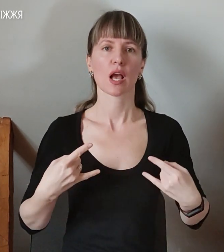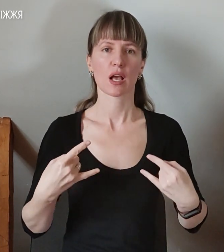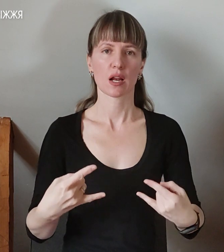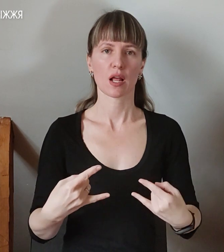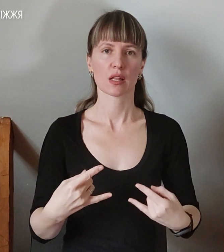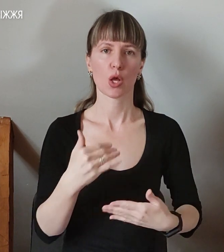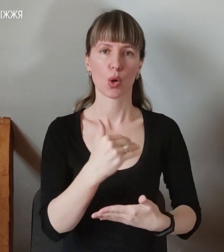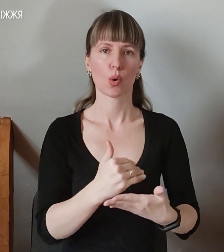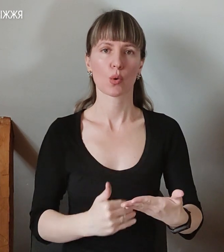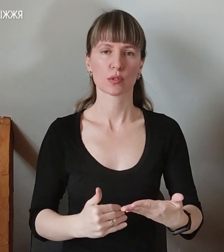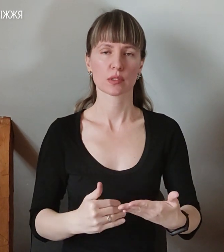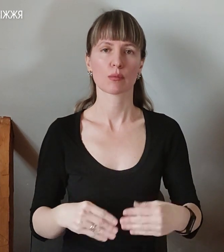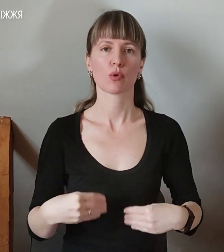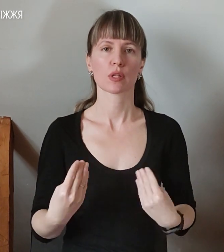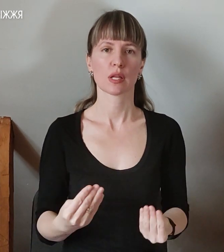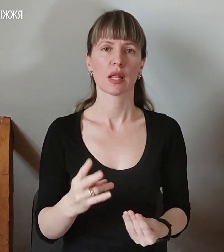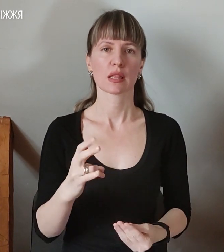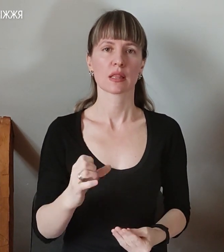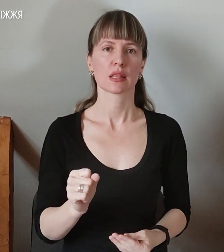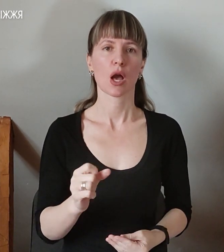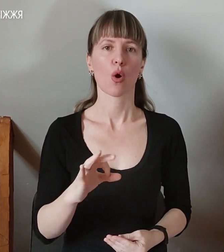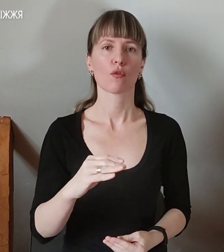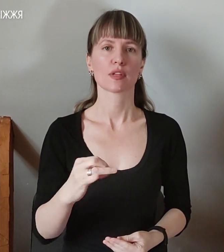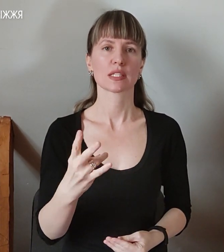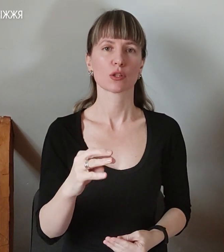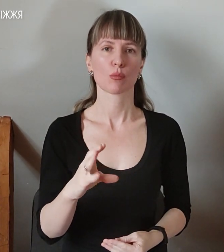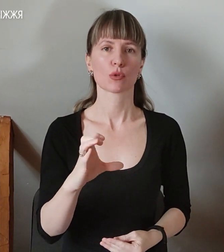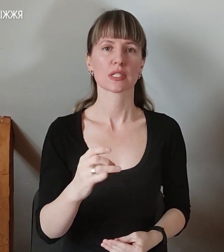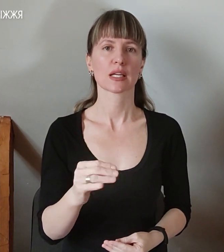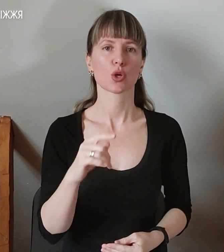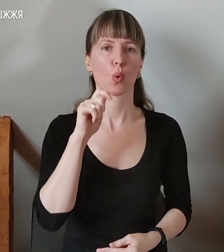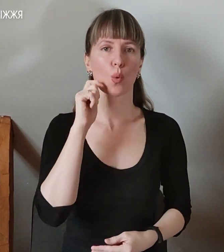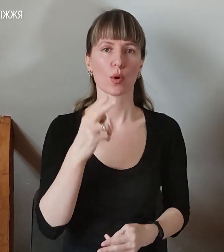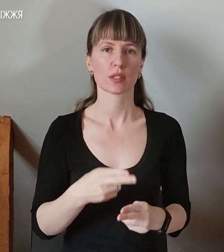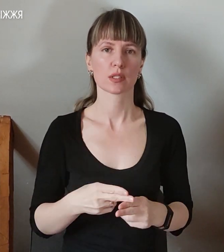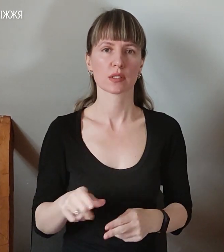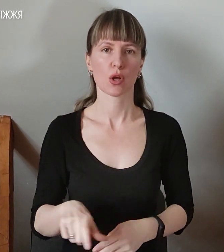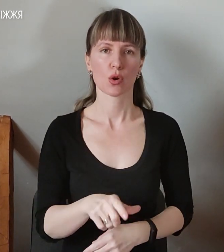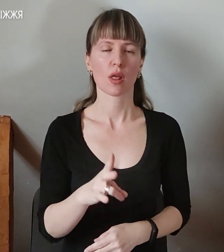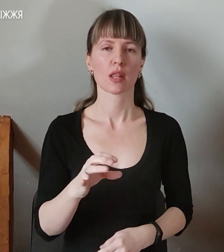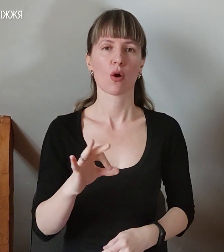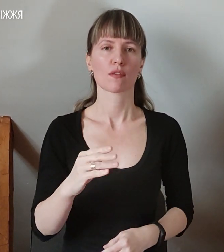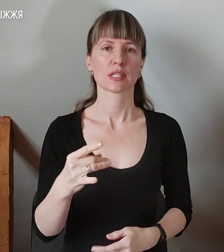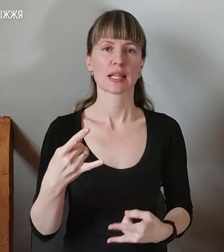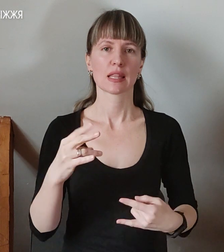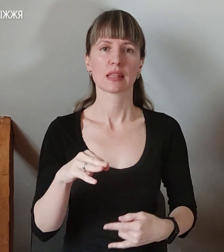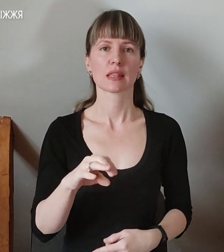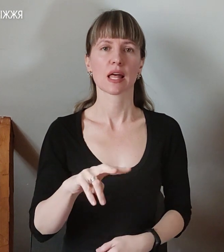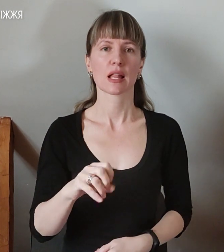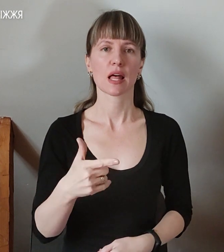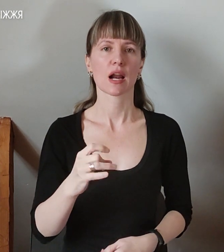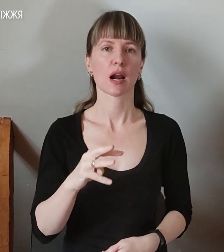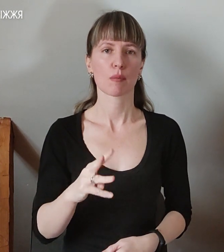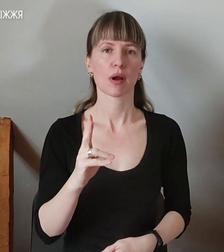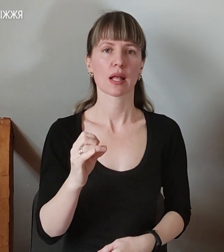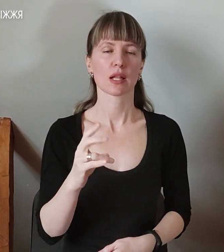Розклад офіційно подається на офіційному сайті «Укрзалізниці», а також на офіційному телеграм-каналі «Укрзалізниці». Власне,